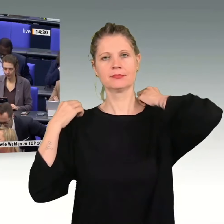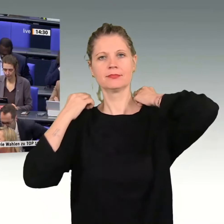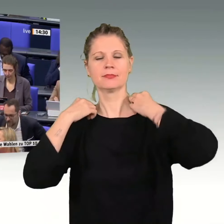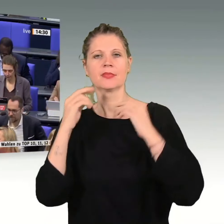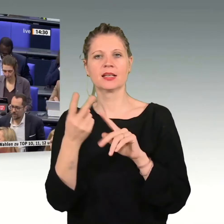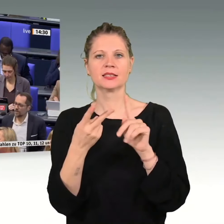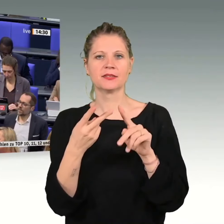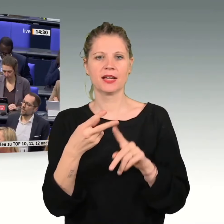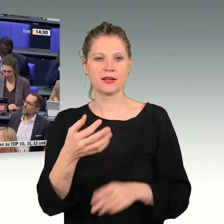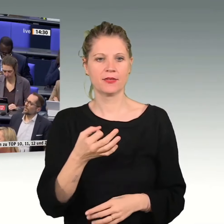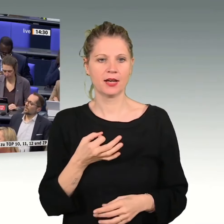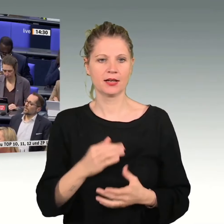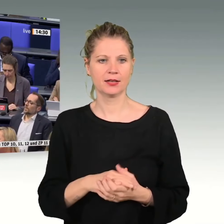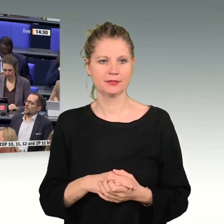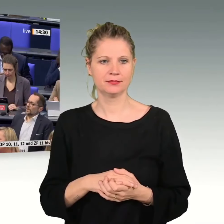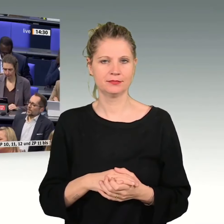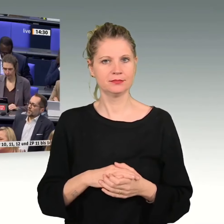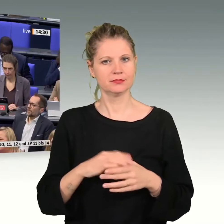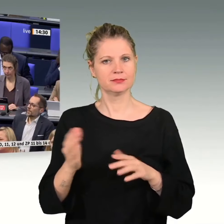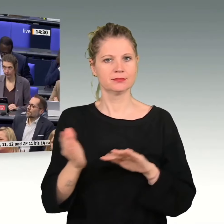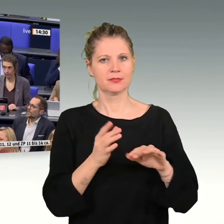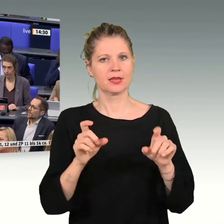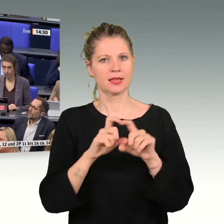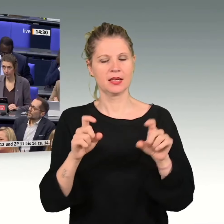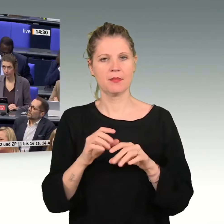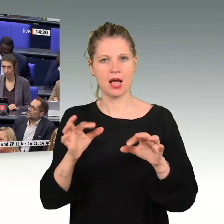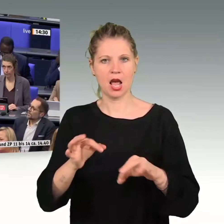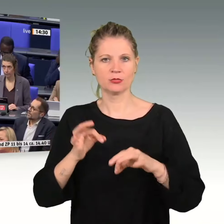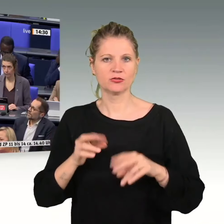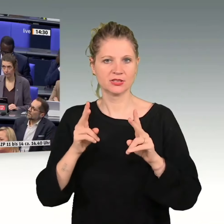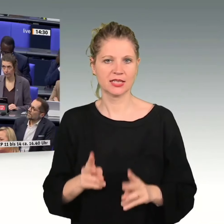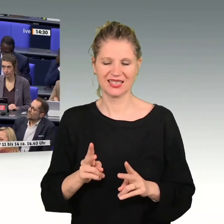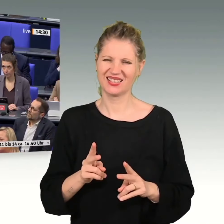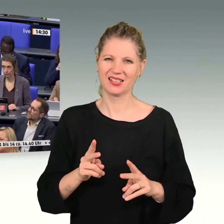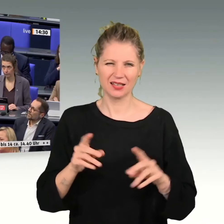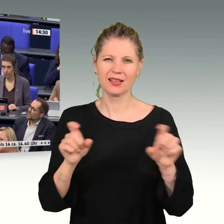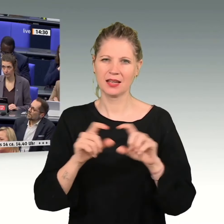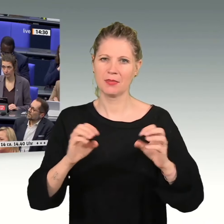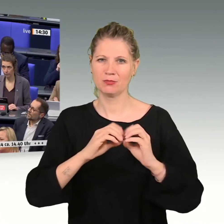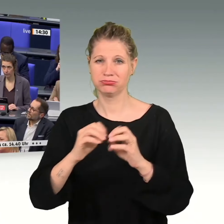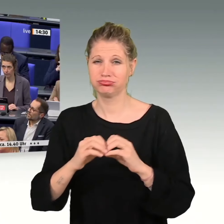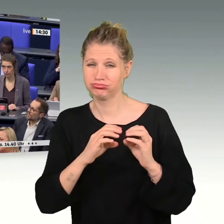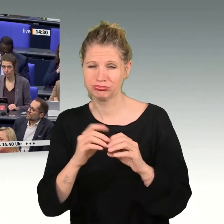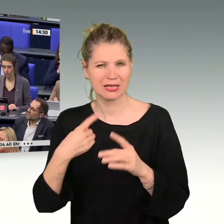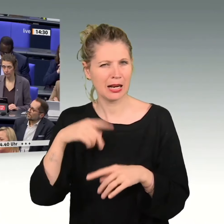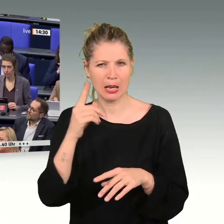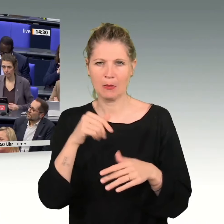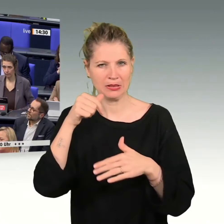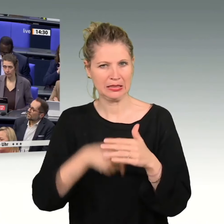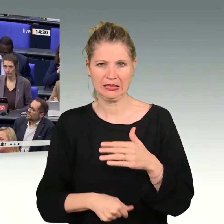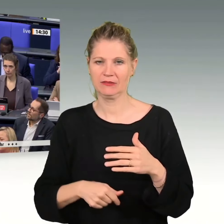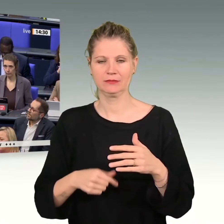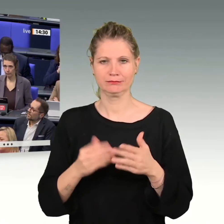Die zweite Frage ist nach dem Thema Erbschaftsrecht. Das ist ein komplexes Thema, mit dem Sie sich offensichtlich wenig befasst haben. Das